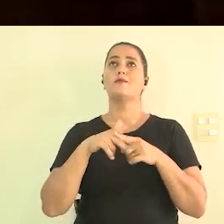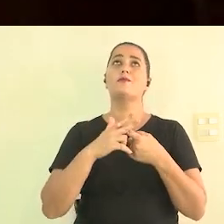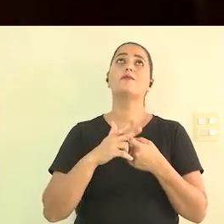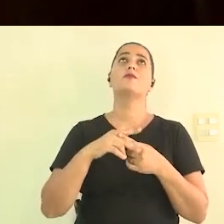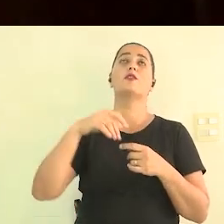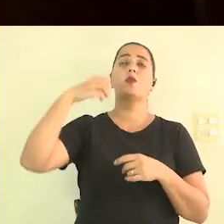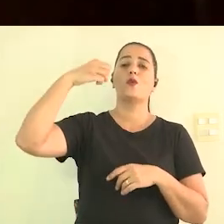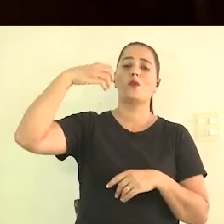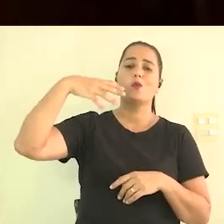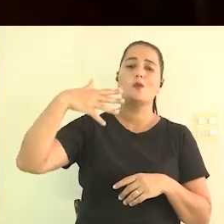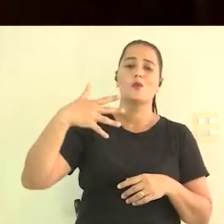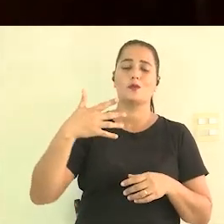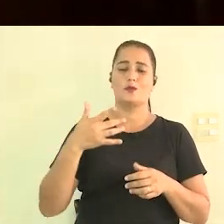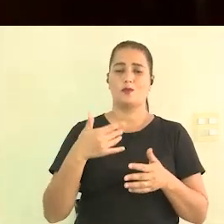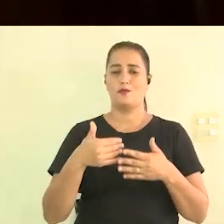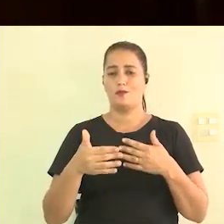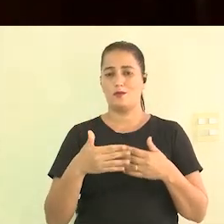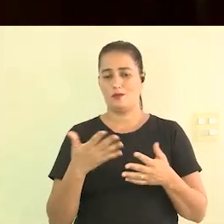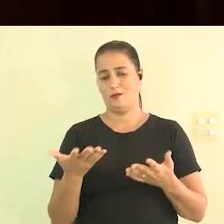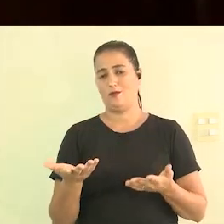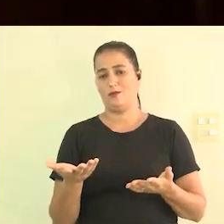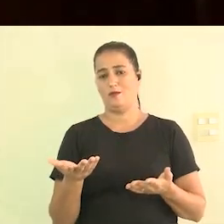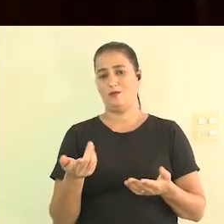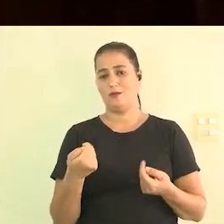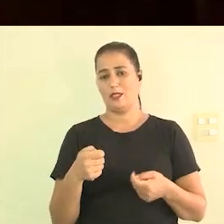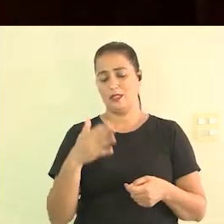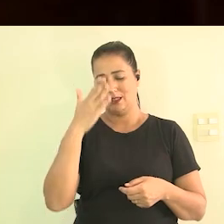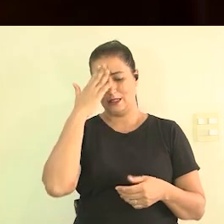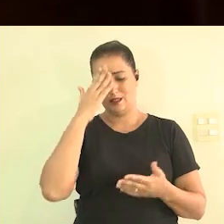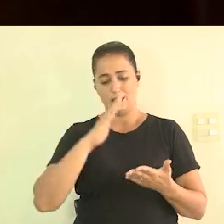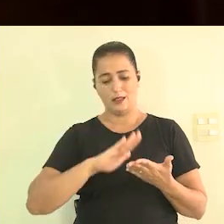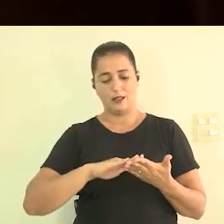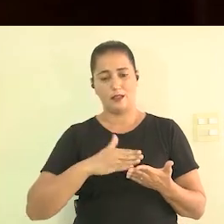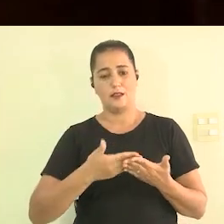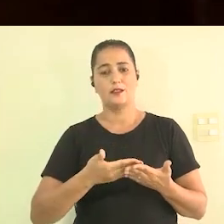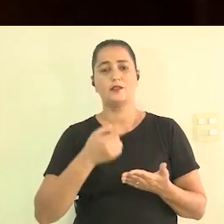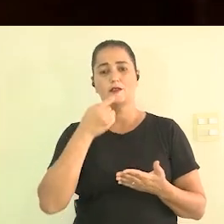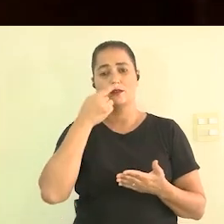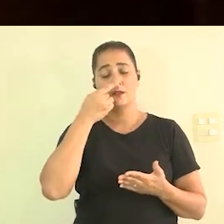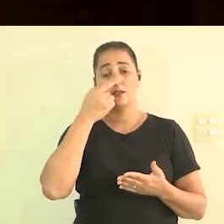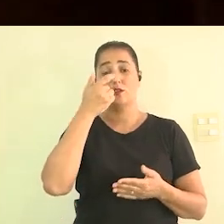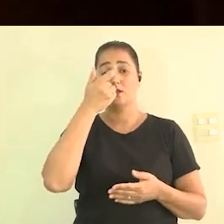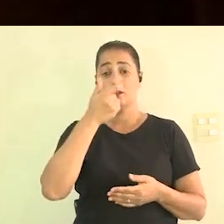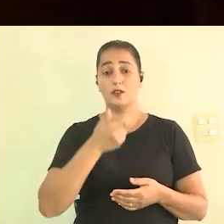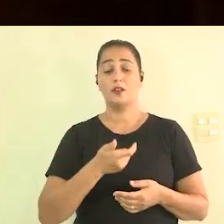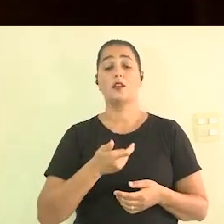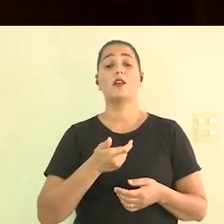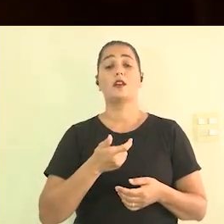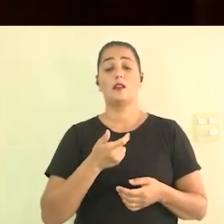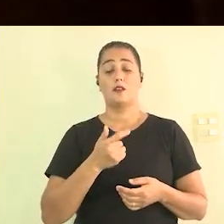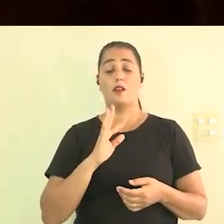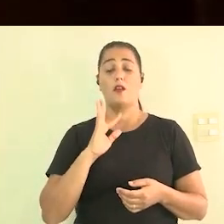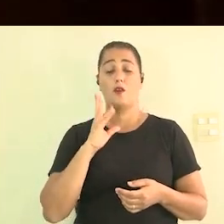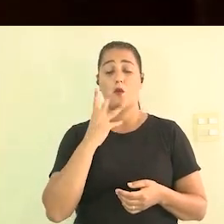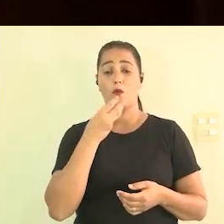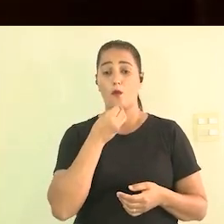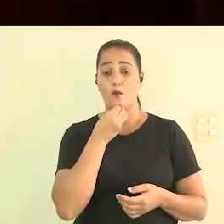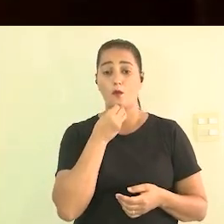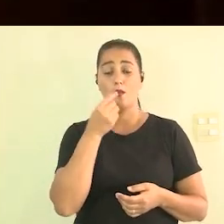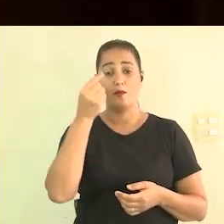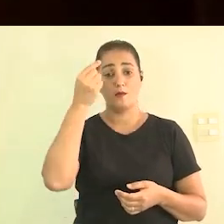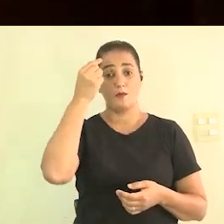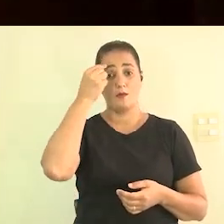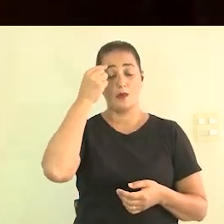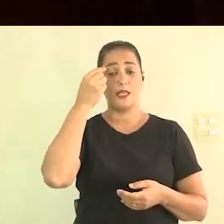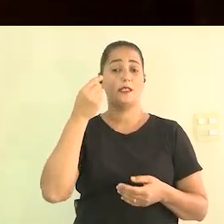traduzir como já que está trabalhando aqui agora é preciso ter conhecimento você está pensando você está trabalhando duro para poder